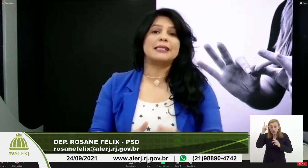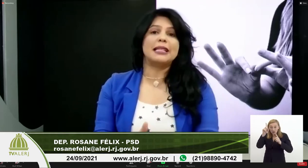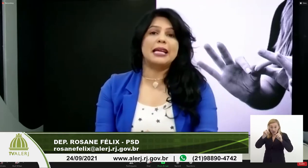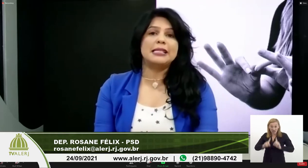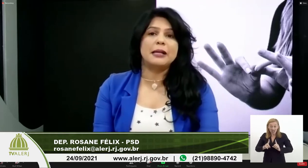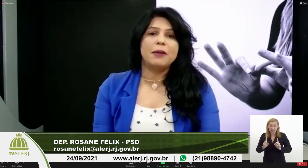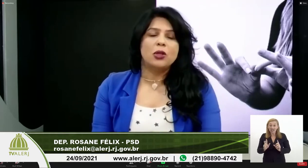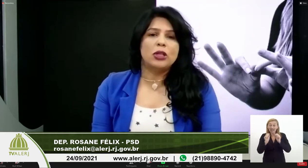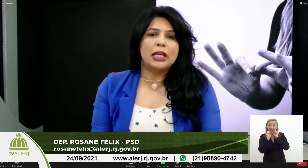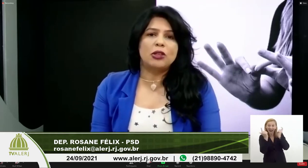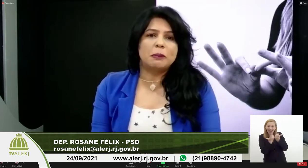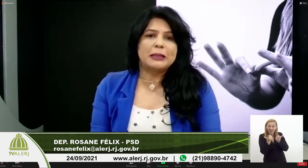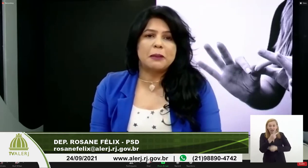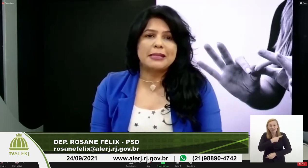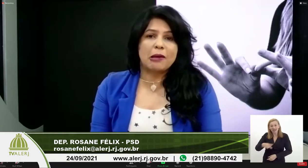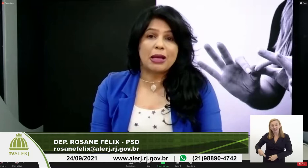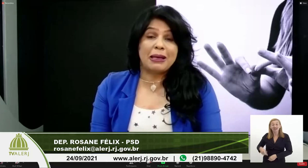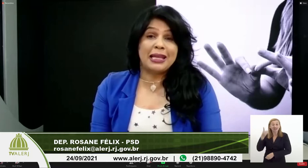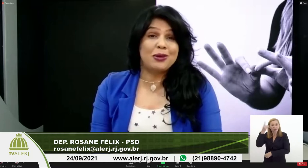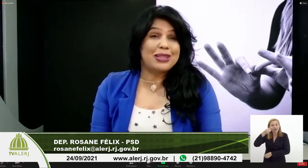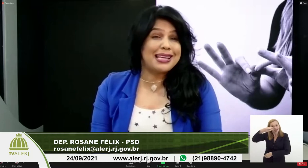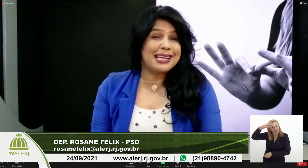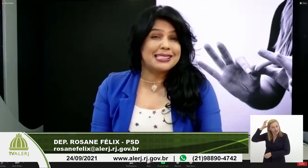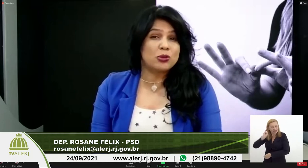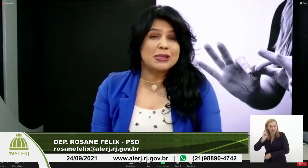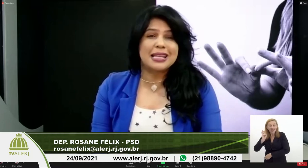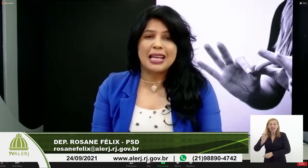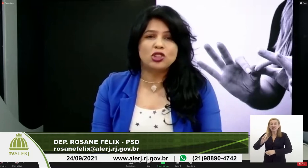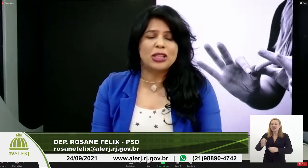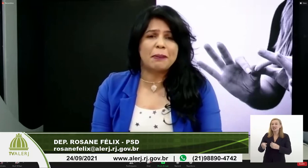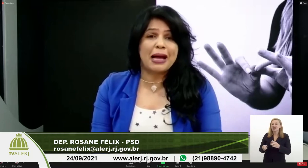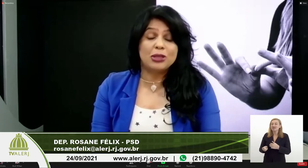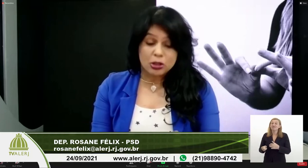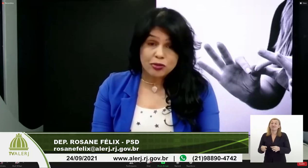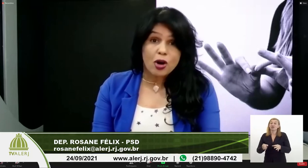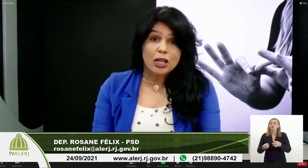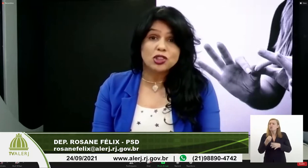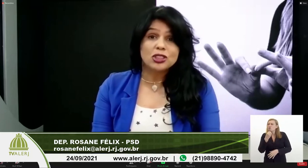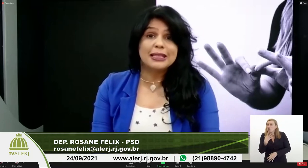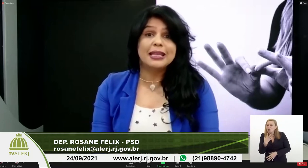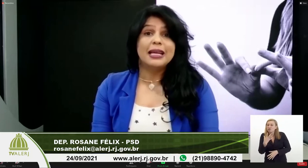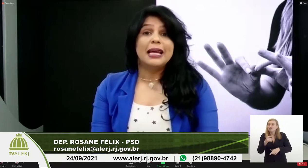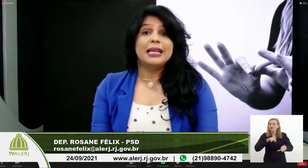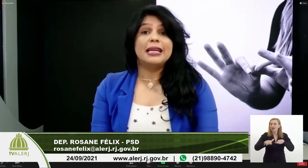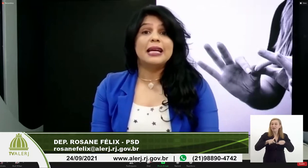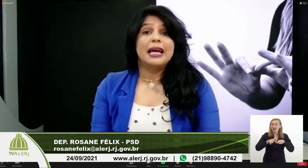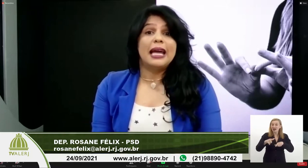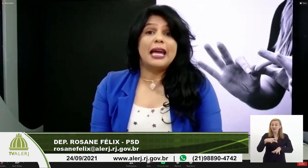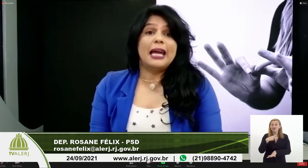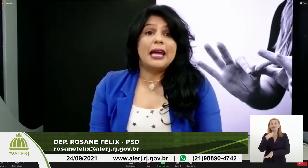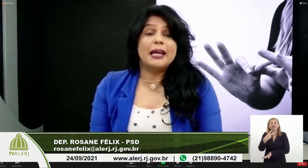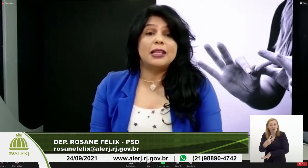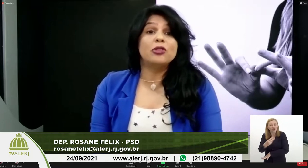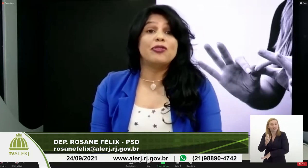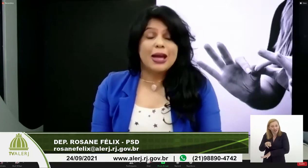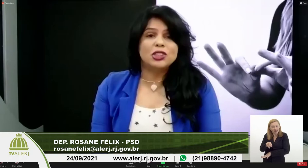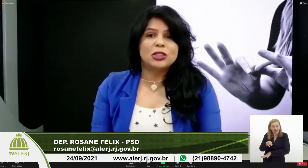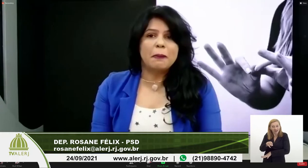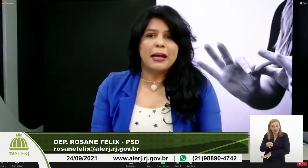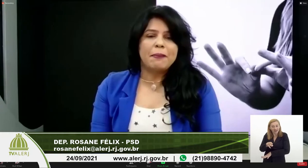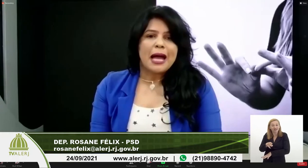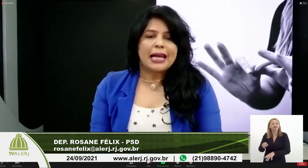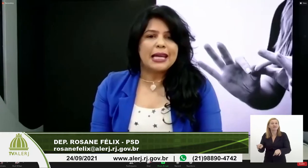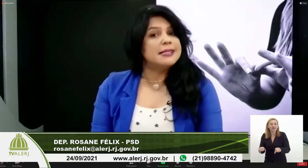a presidência do querido deputado Marcelo Cabelereiro tem realizado um excelente trabalho dando voz e dando